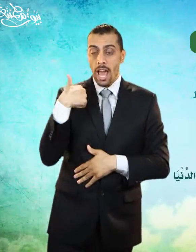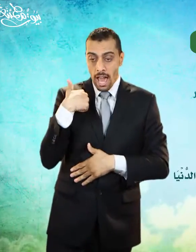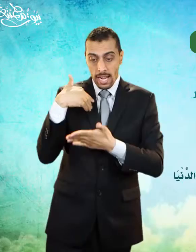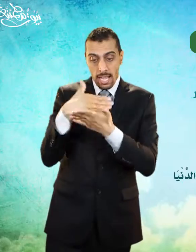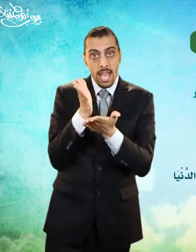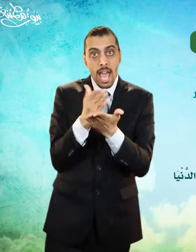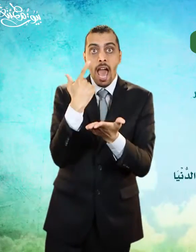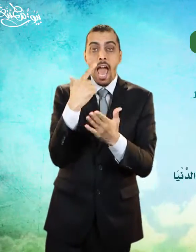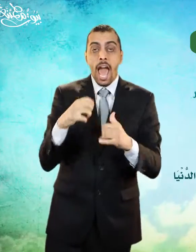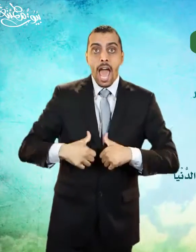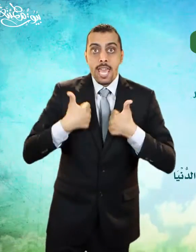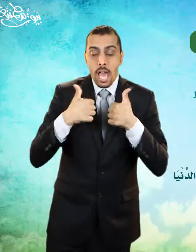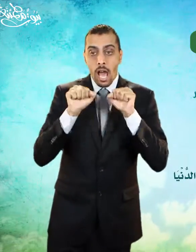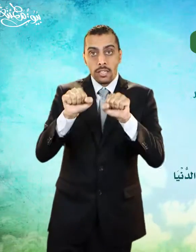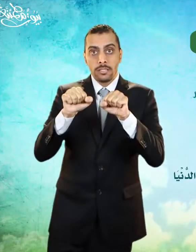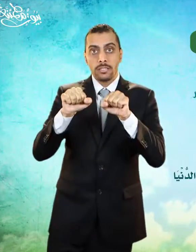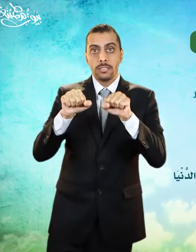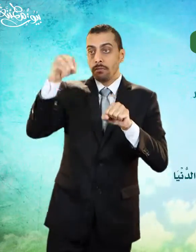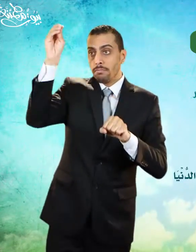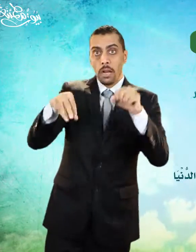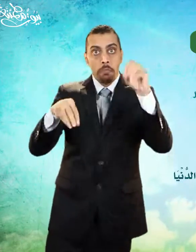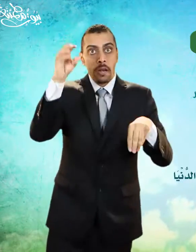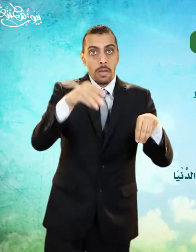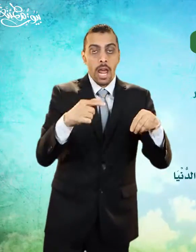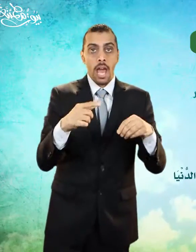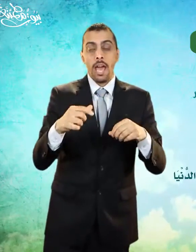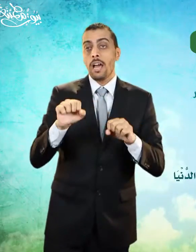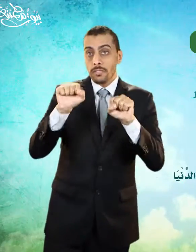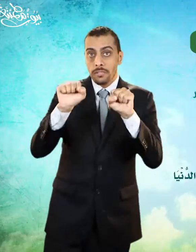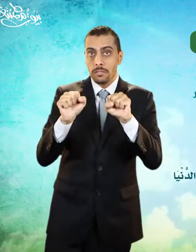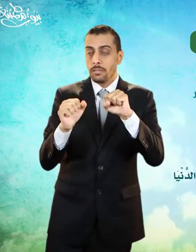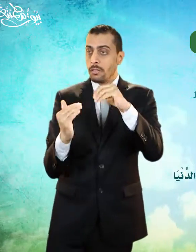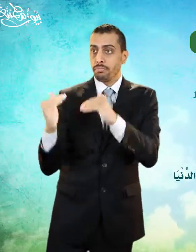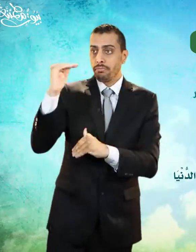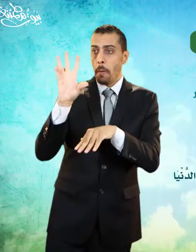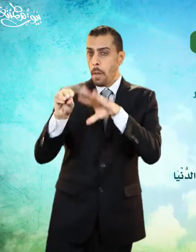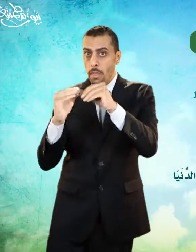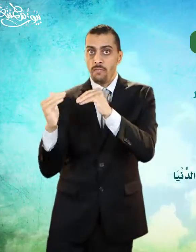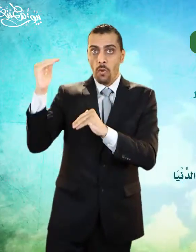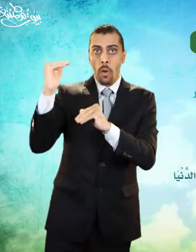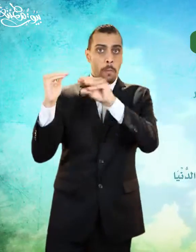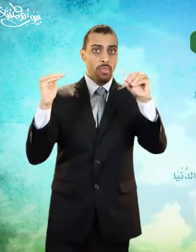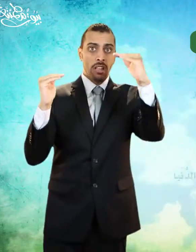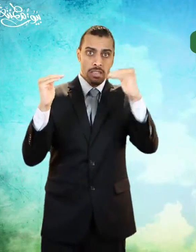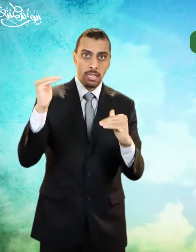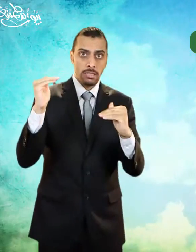الحياة الدنيا ورفعنا بعضهم فوق بعض درجات 3